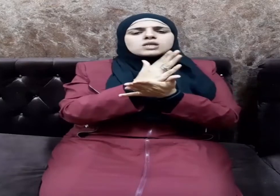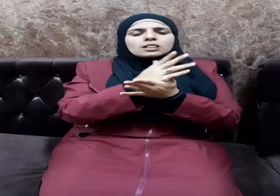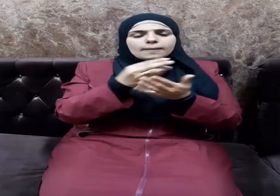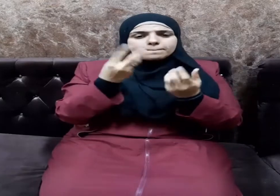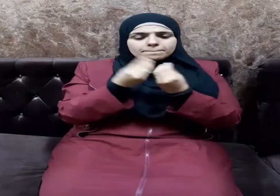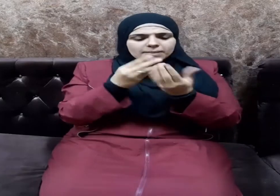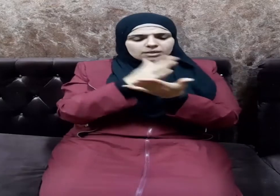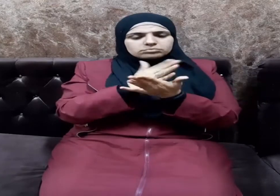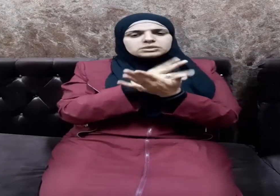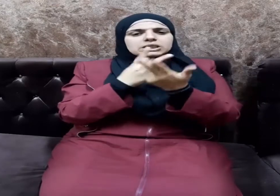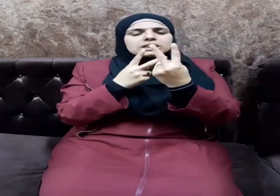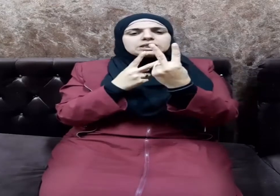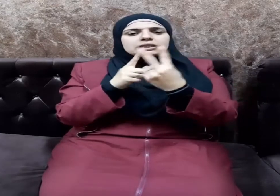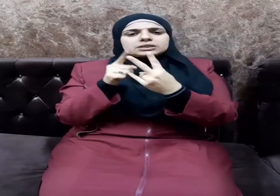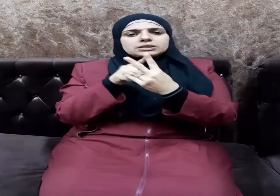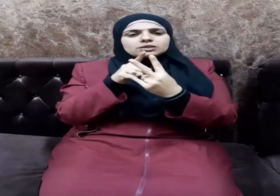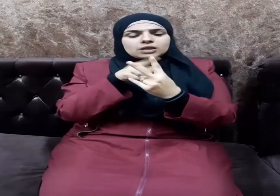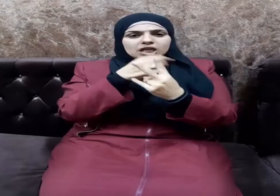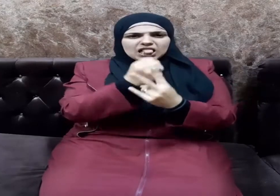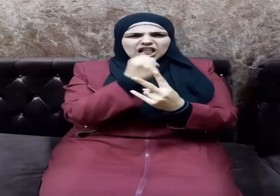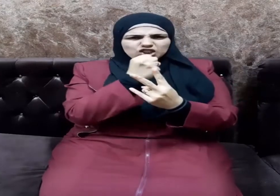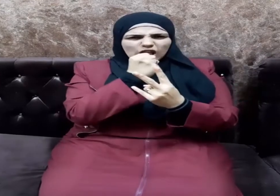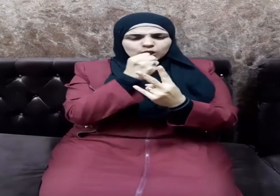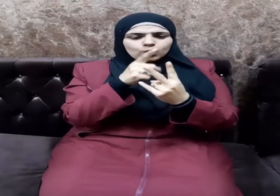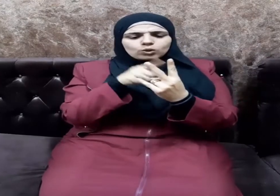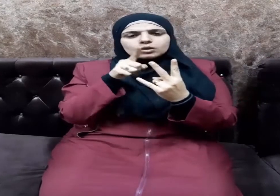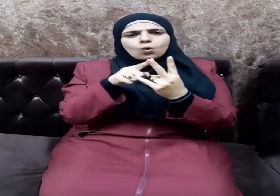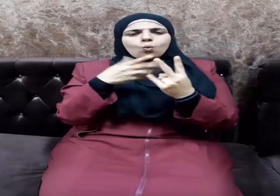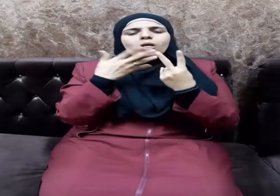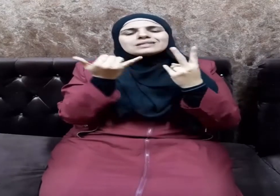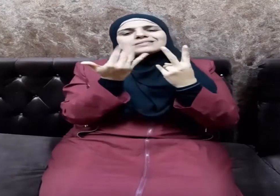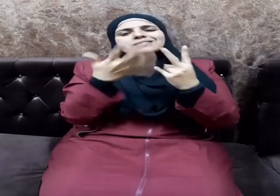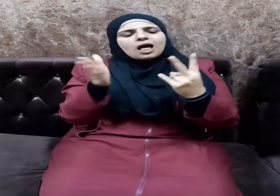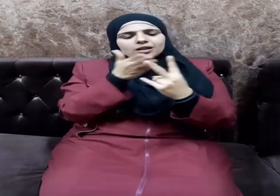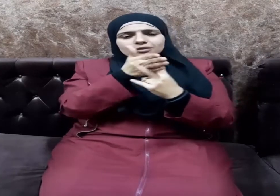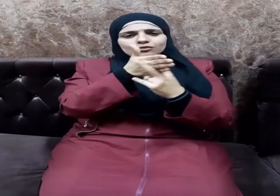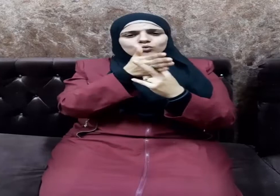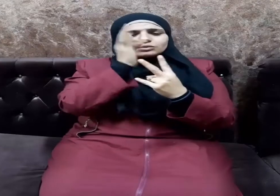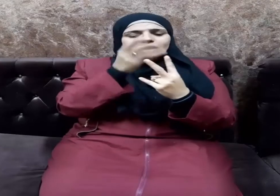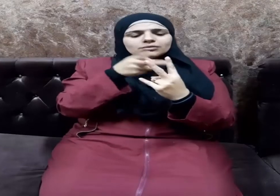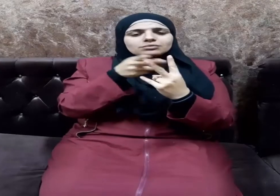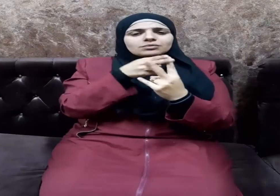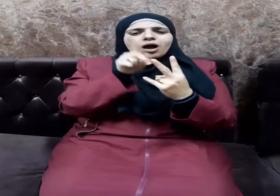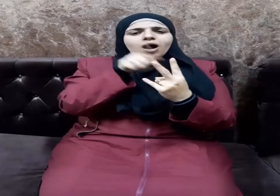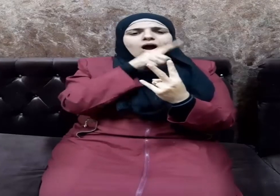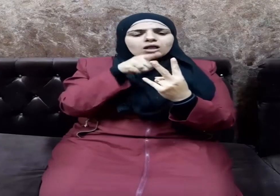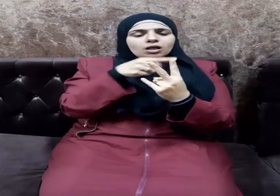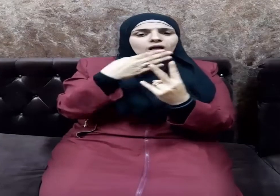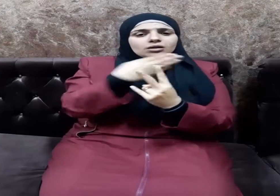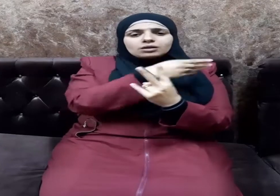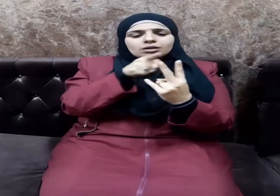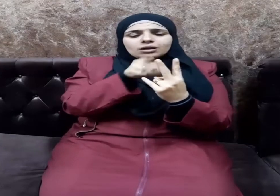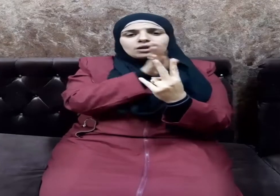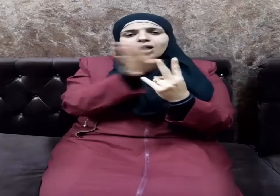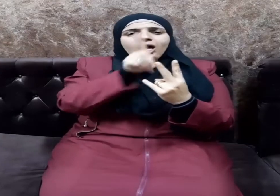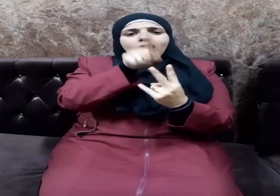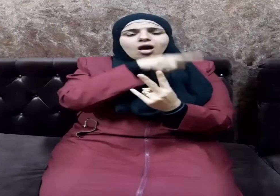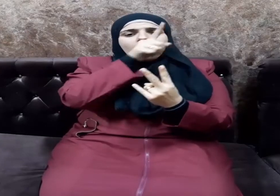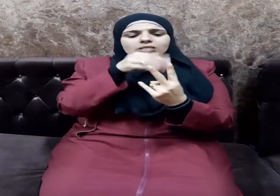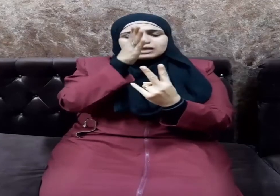نقيضين التشدد والتسيب وكلاهما تطرف بعيد عن